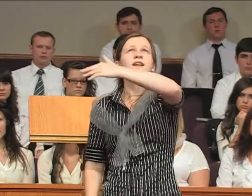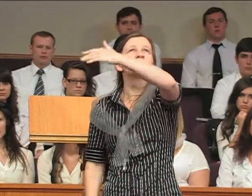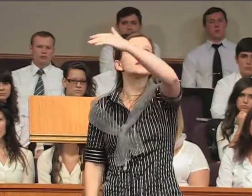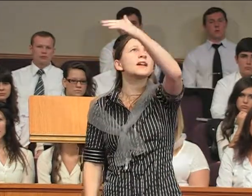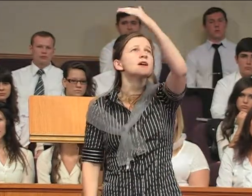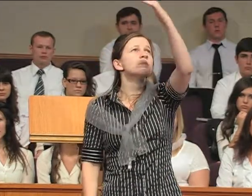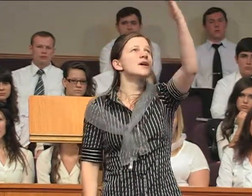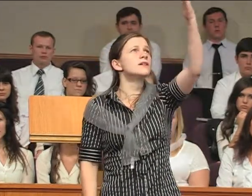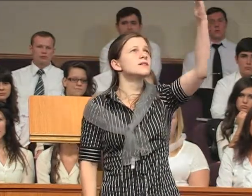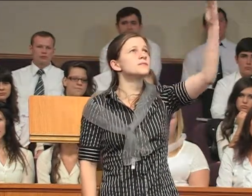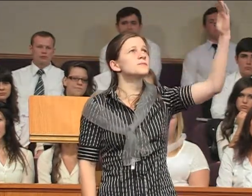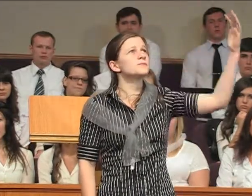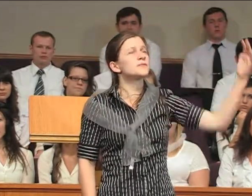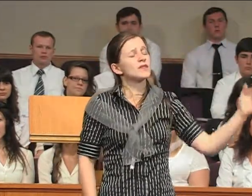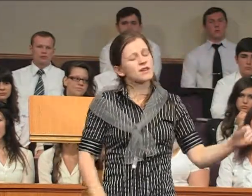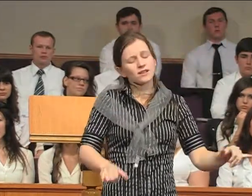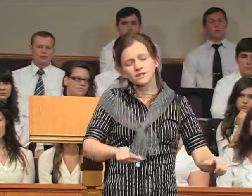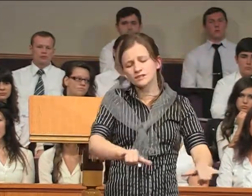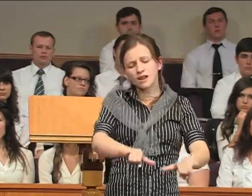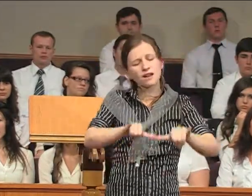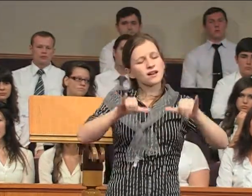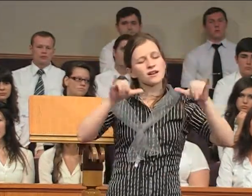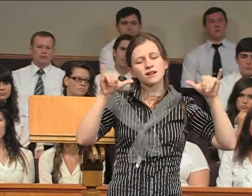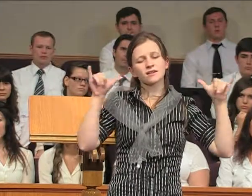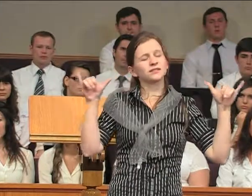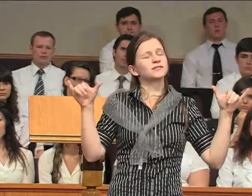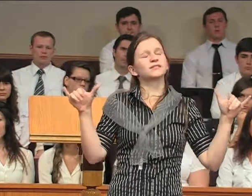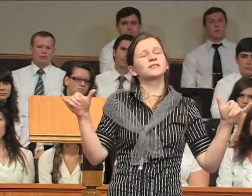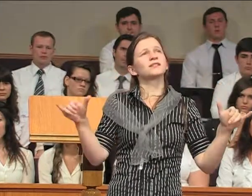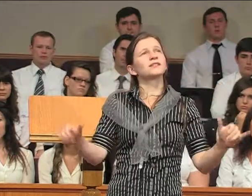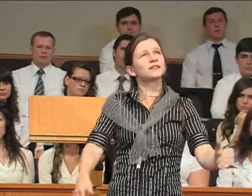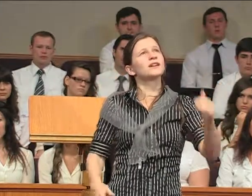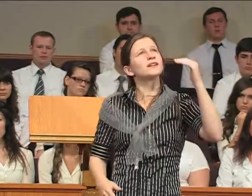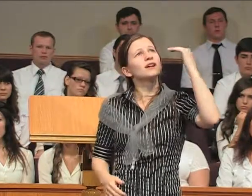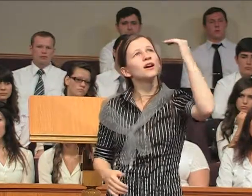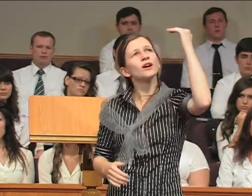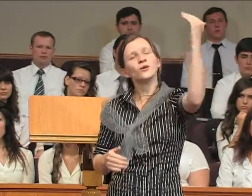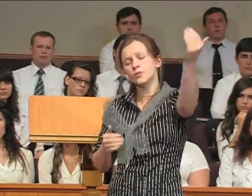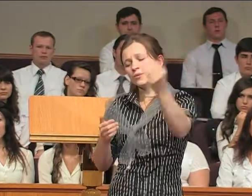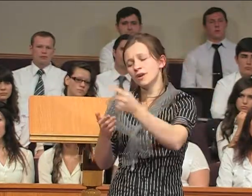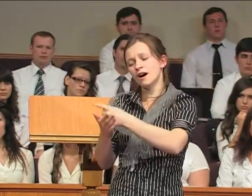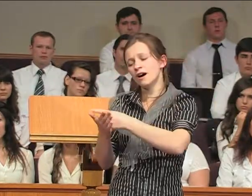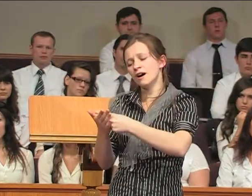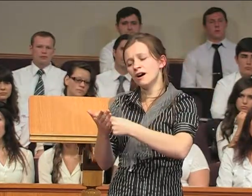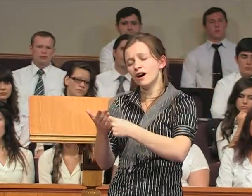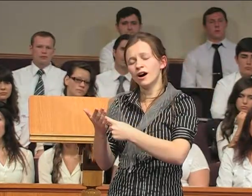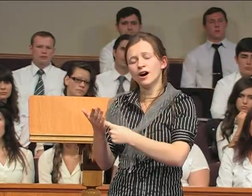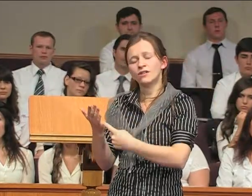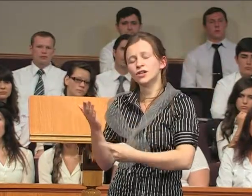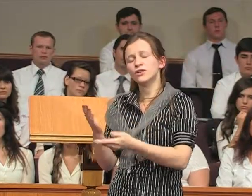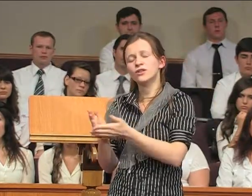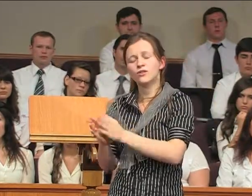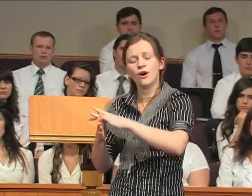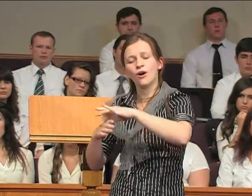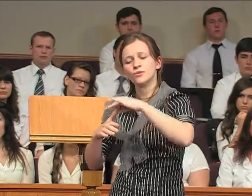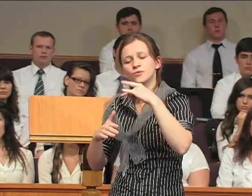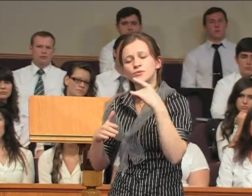небо, Посыпая в мои раны солью,